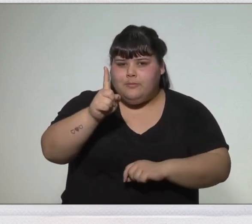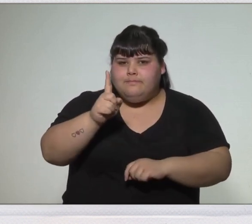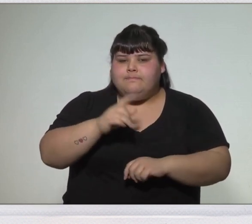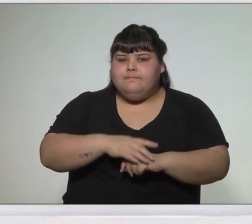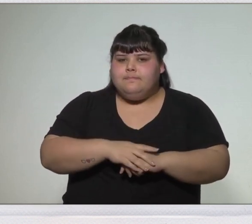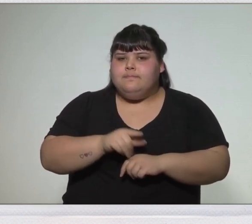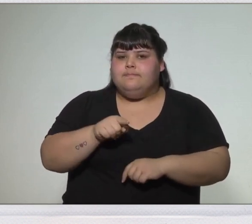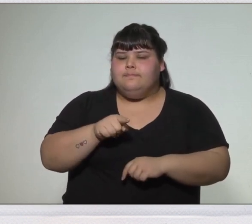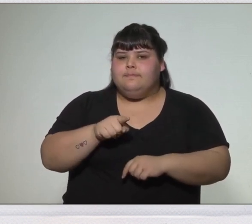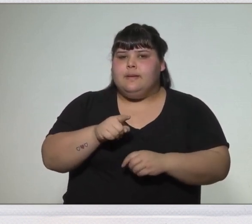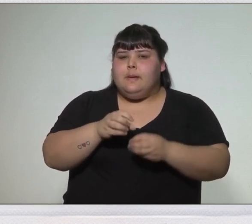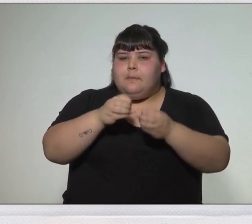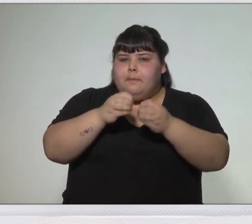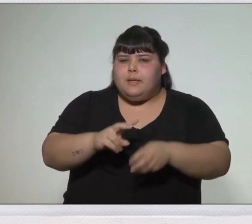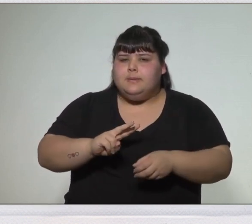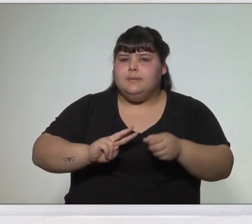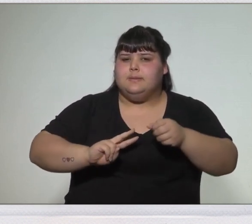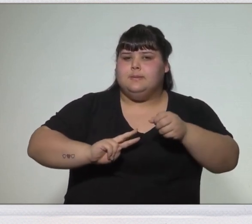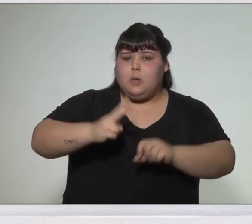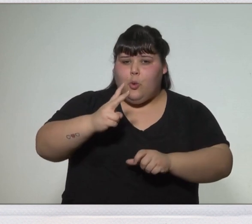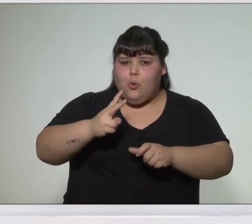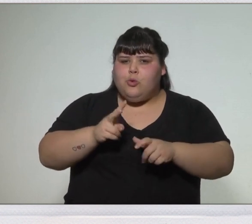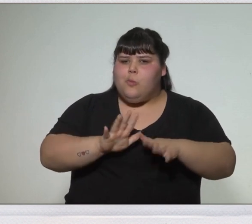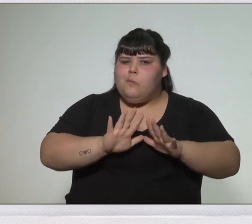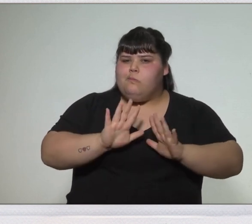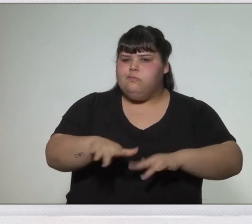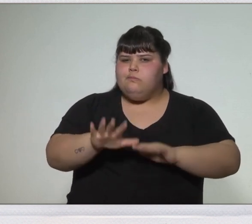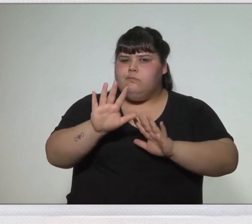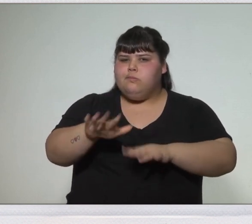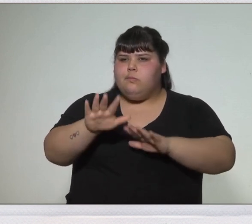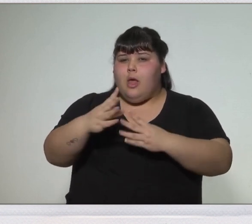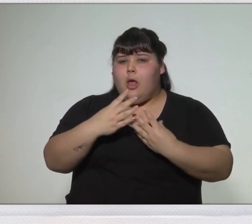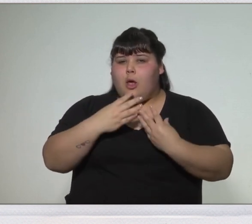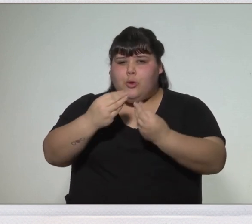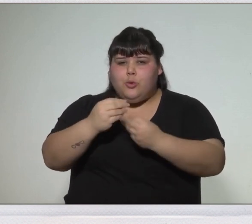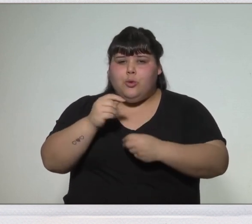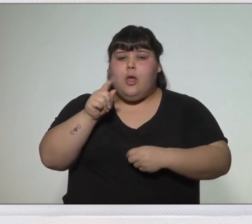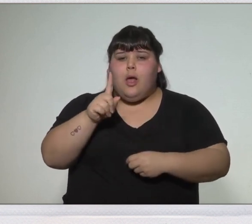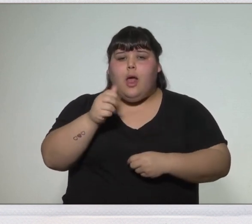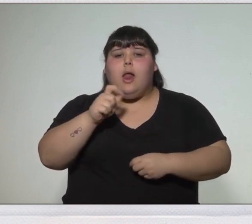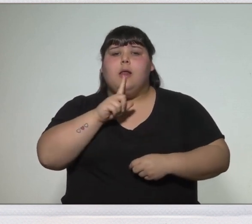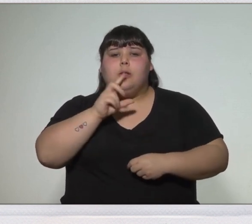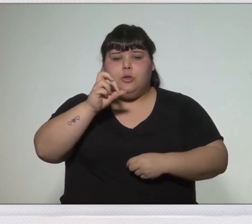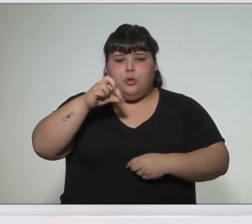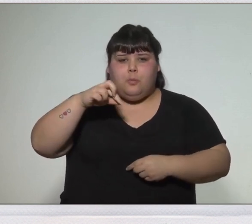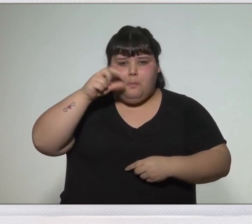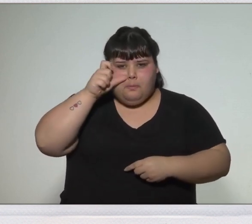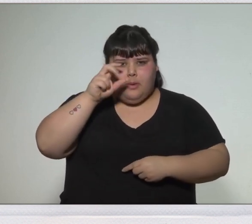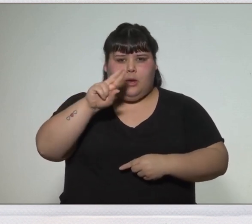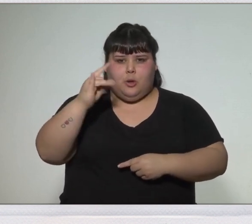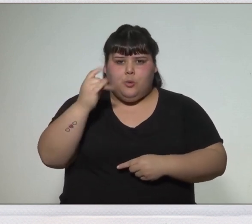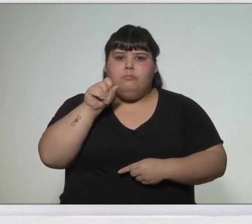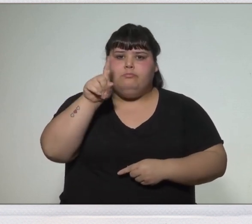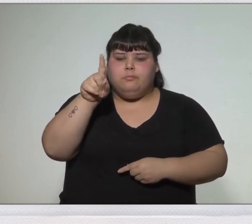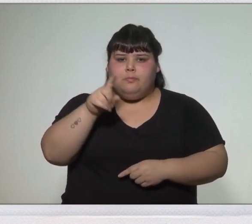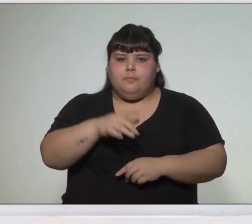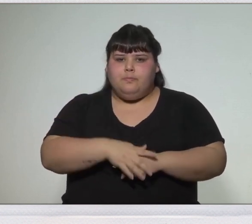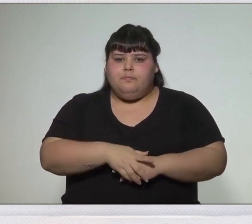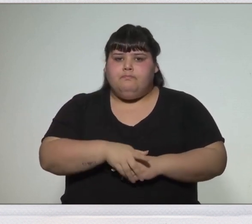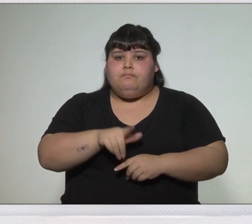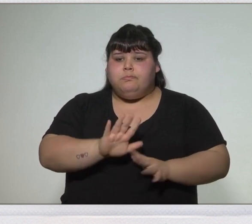segunda expedición auxiliadora al Alto Perú. En el trayecto, juran